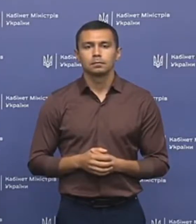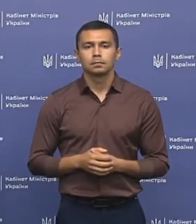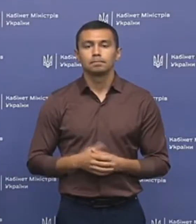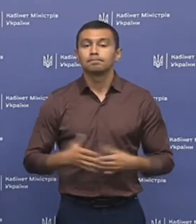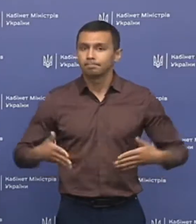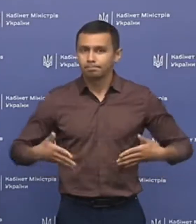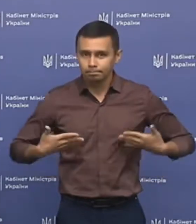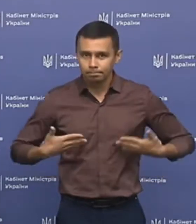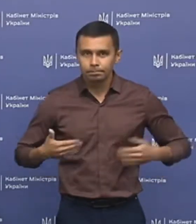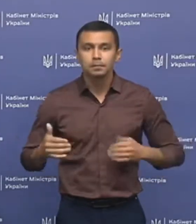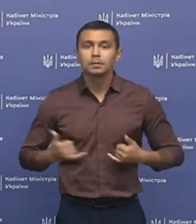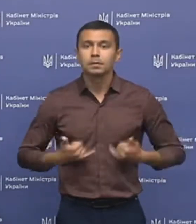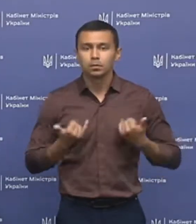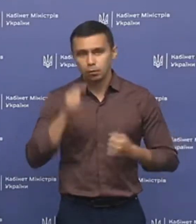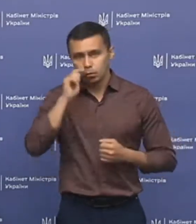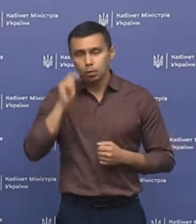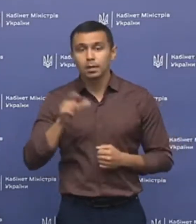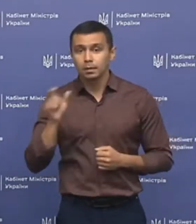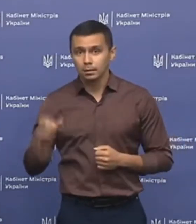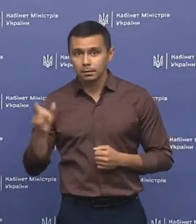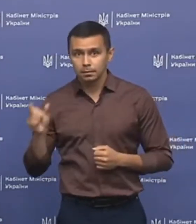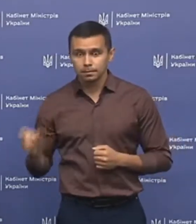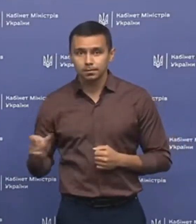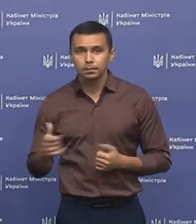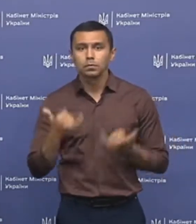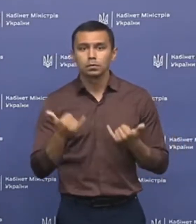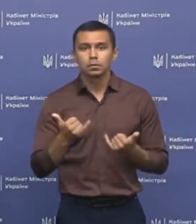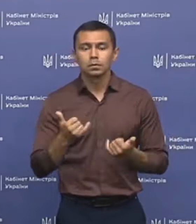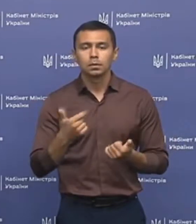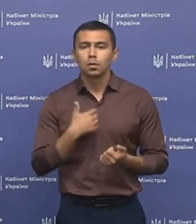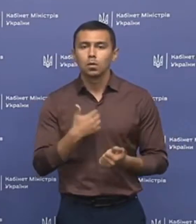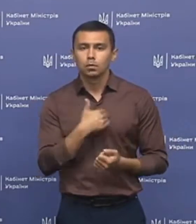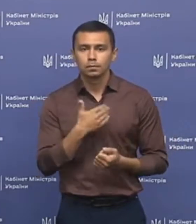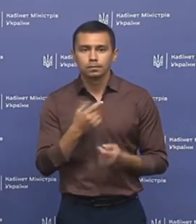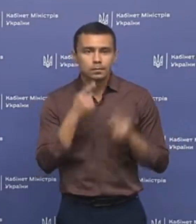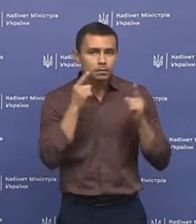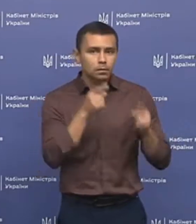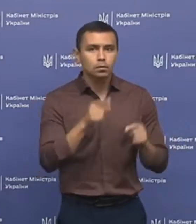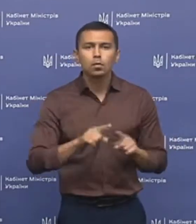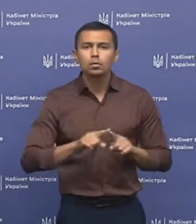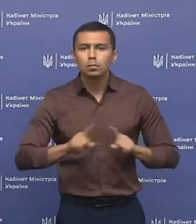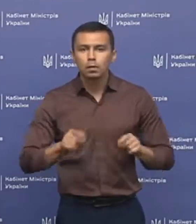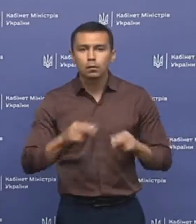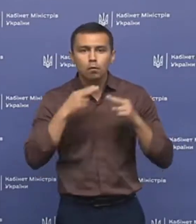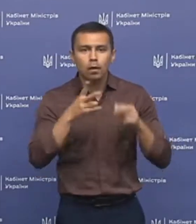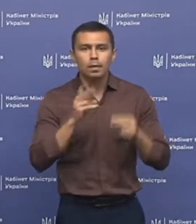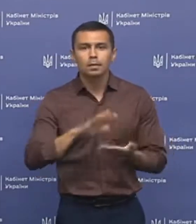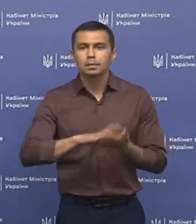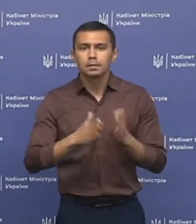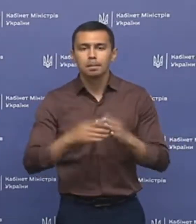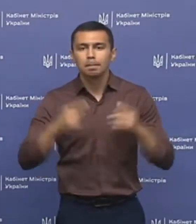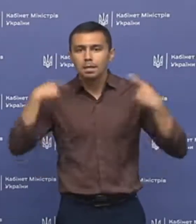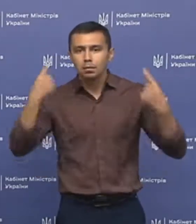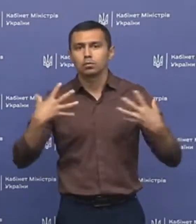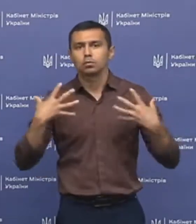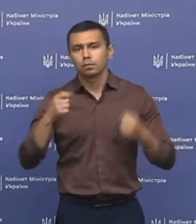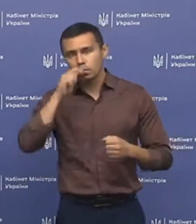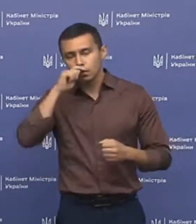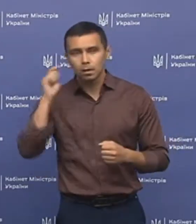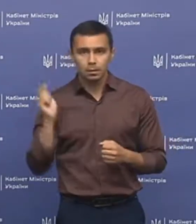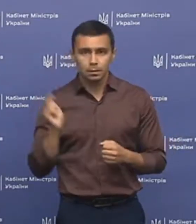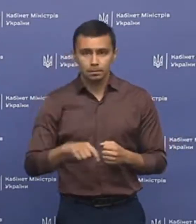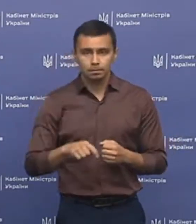Доброго дня, шановні українці! Сьогодні я хотіла звернути особливу увагу на стан психічного здоров'я в